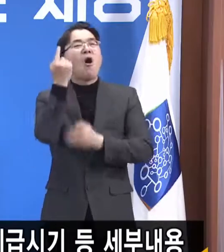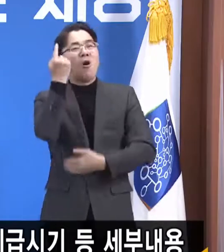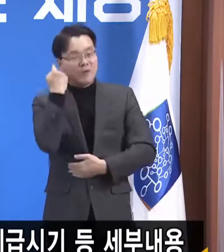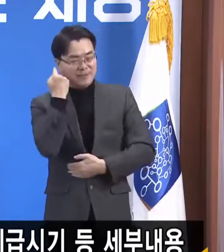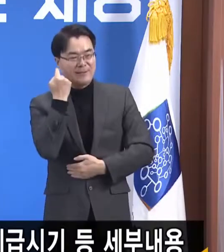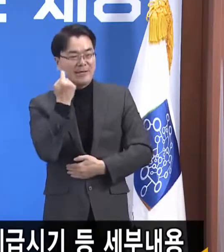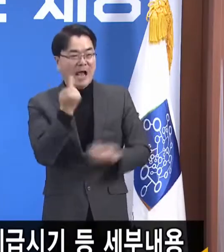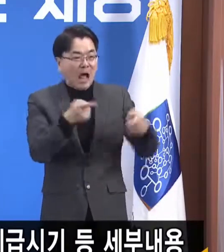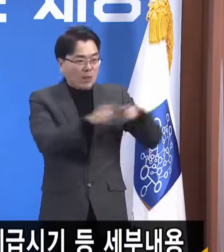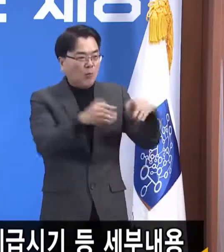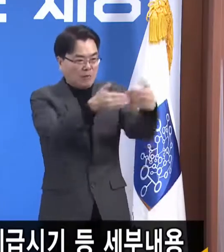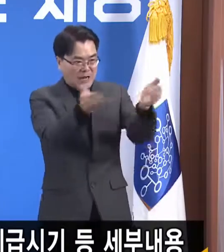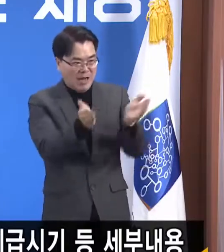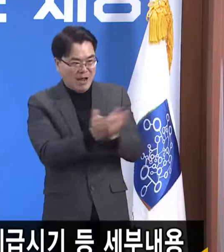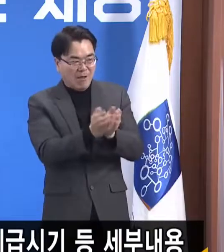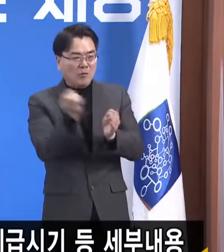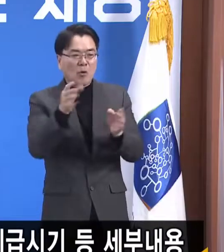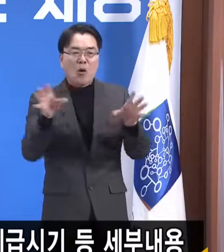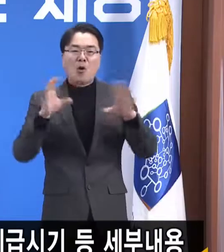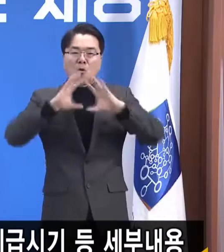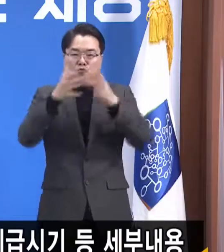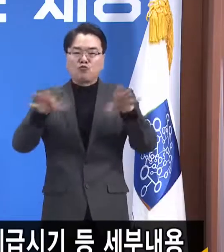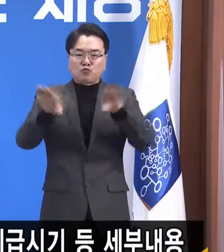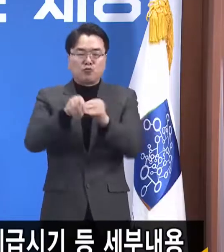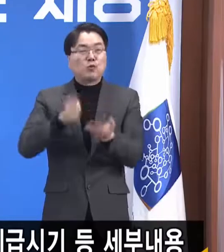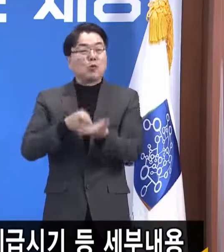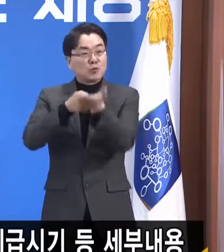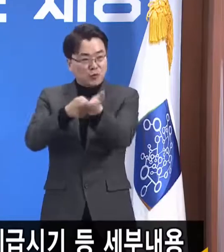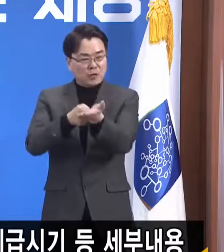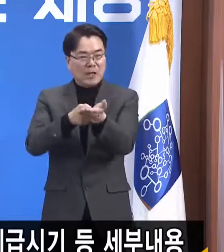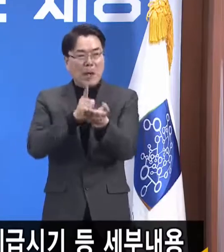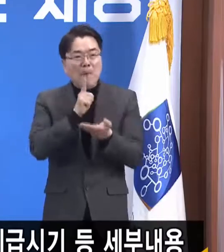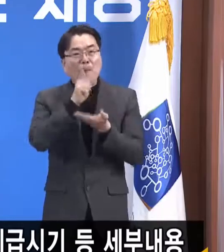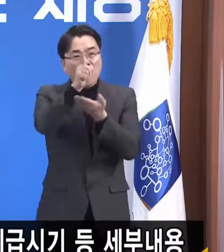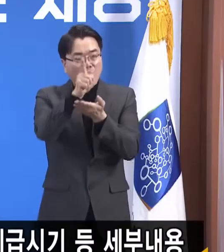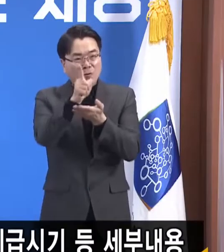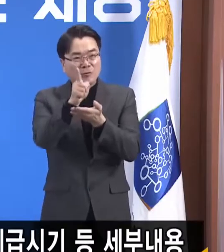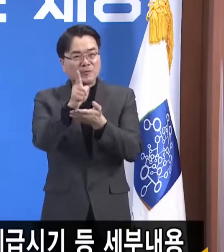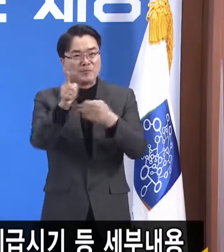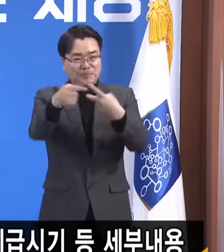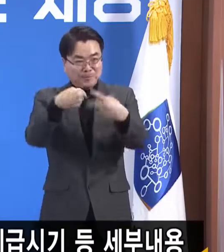총리실에 말씀을 전해드리고 양해를 구했습니다.